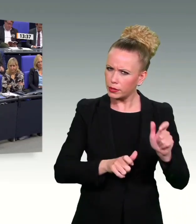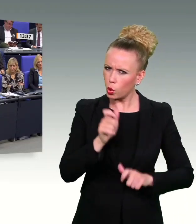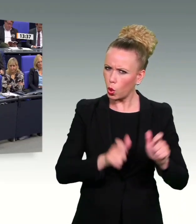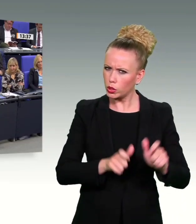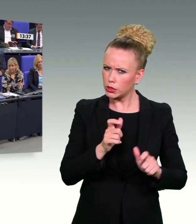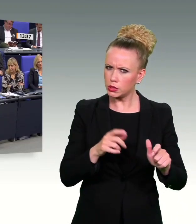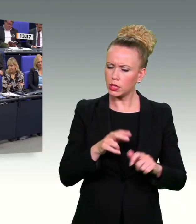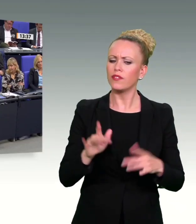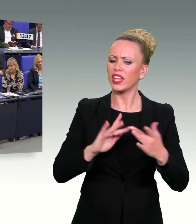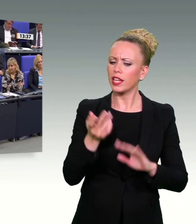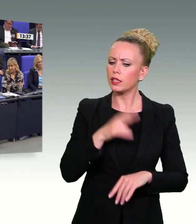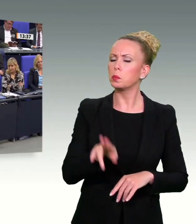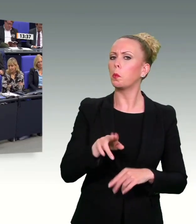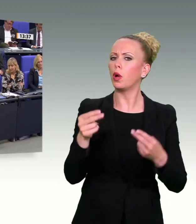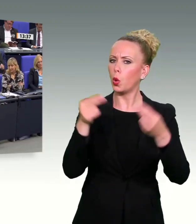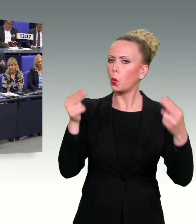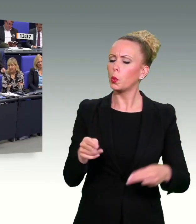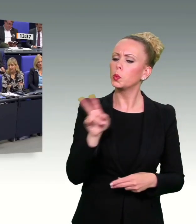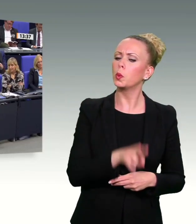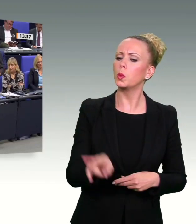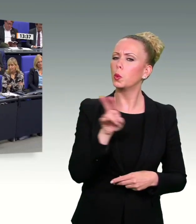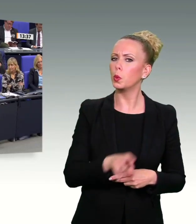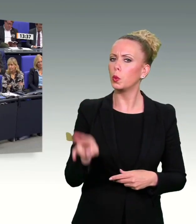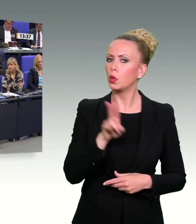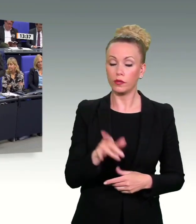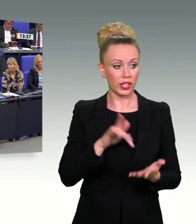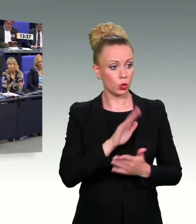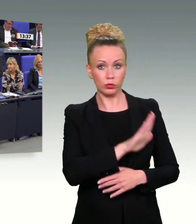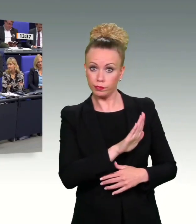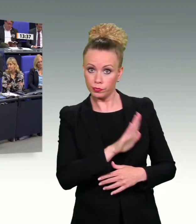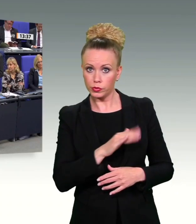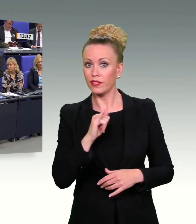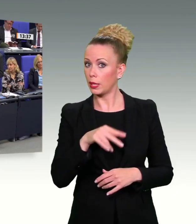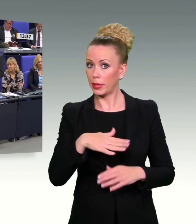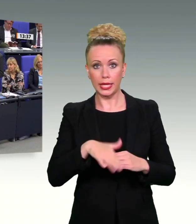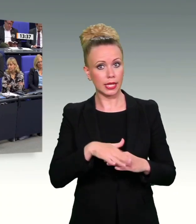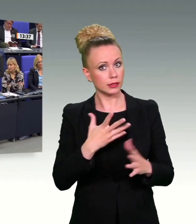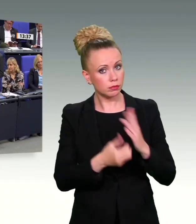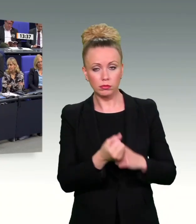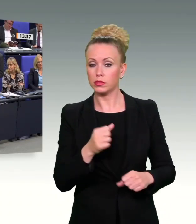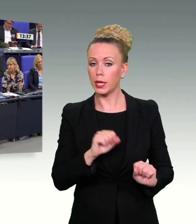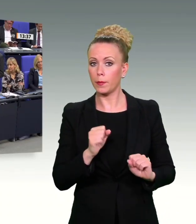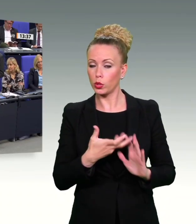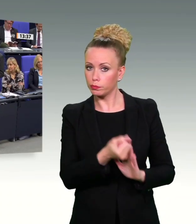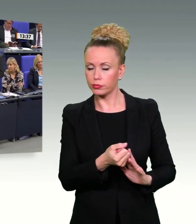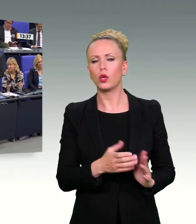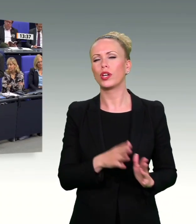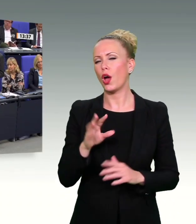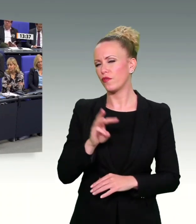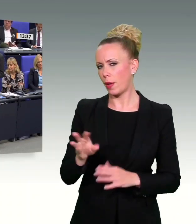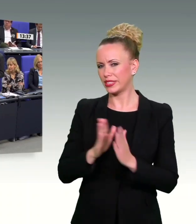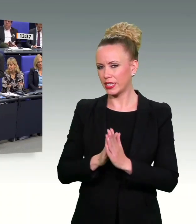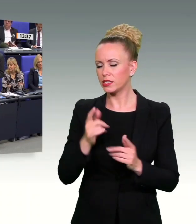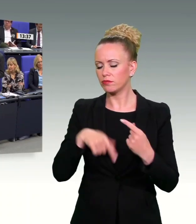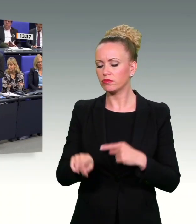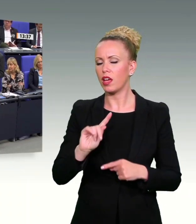weil eben keine Auslesung der IP-Adressen möglich war. Und Sie kennen den Fall, den ich Ihnen gerade geschildert habe, Wermelskirchen, mit denen Sie bei Quick